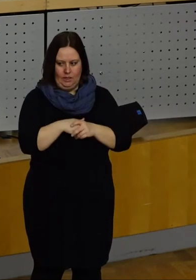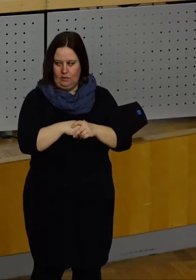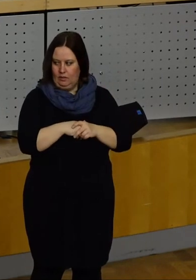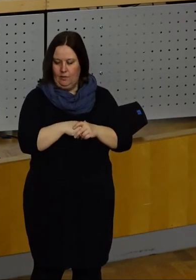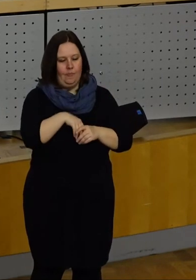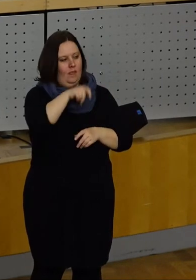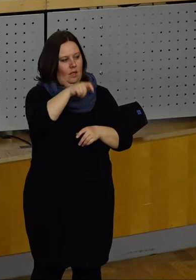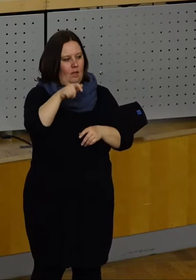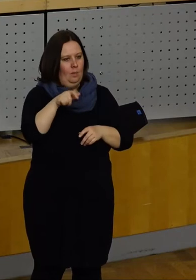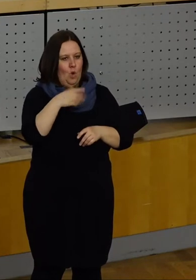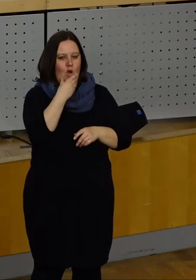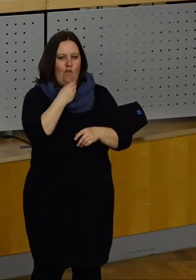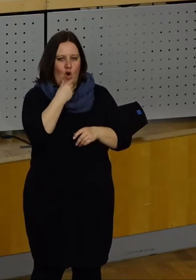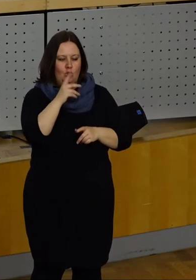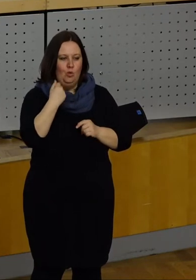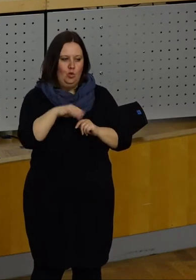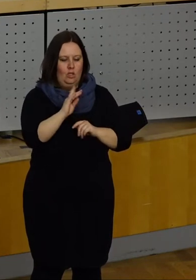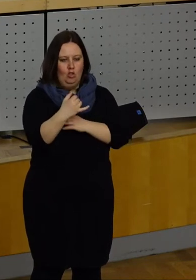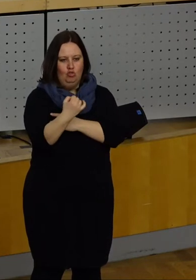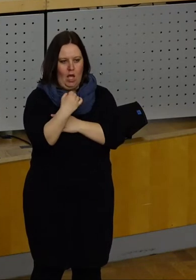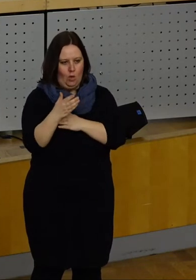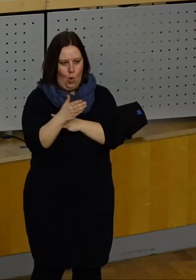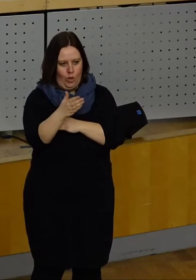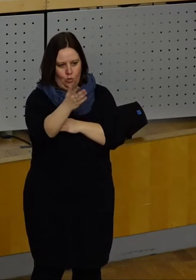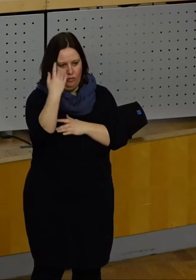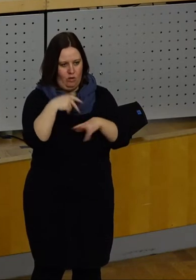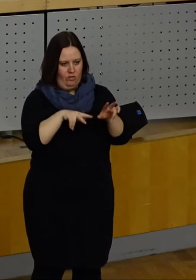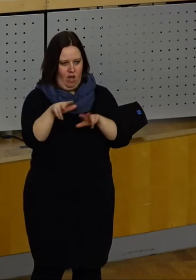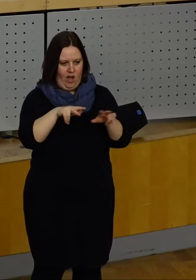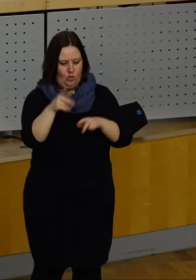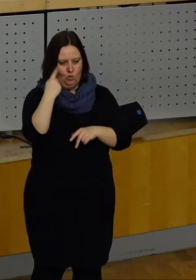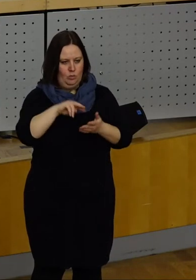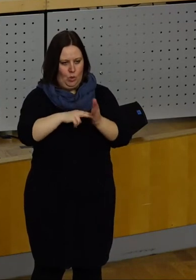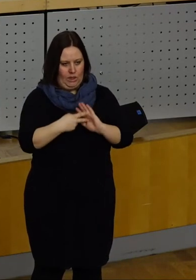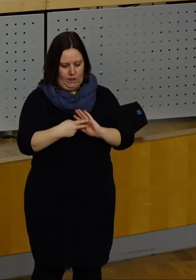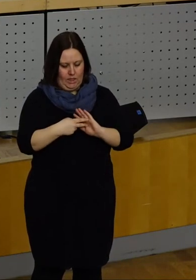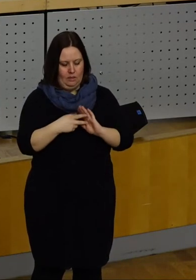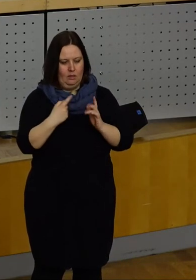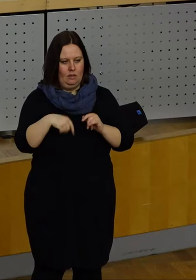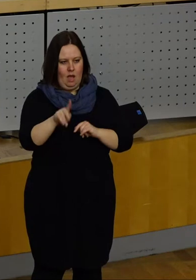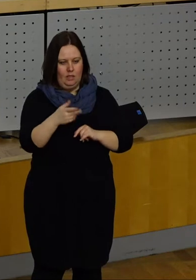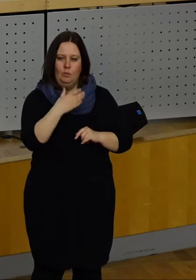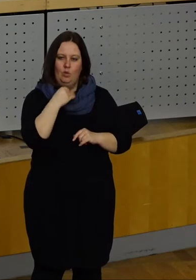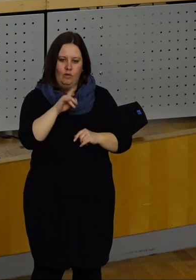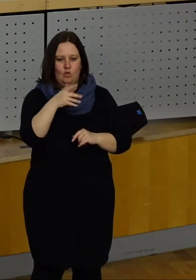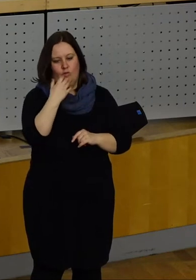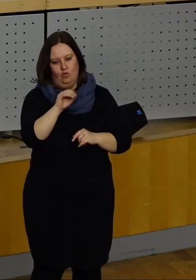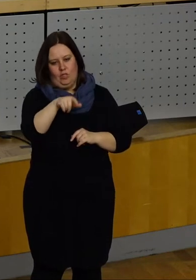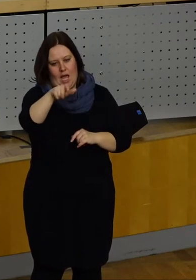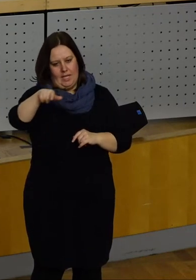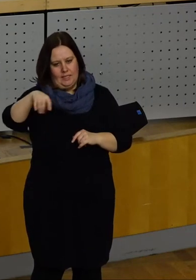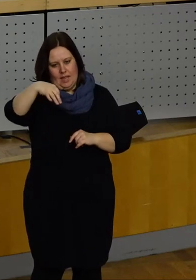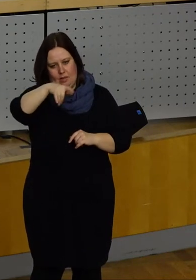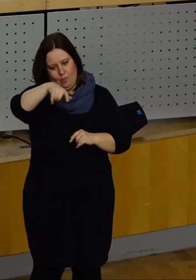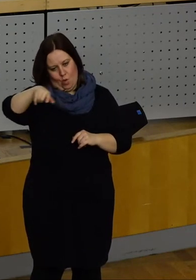Bürgerfreundlichkeit bedeutet eine stärkere Orientierung von Verwaltung und Politik an den Bedürfnissen und Wünschen der einzelnen